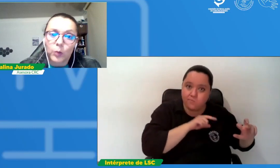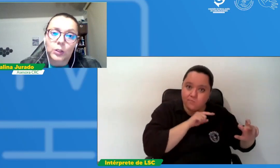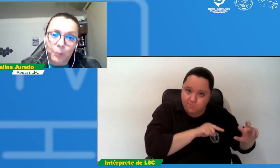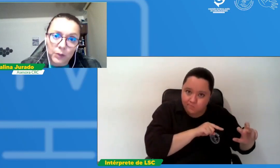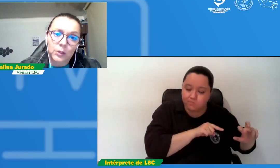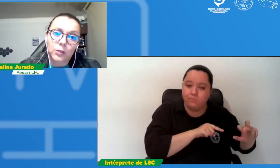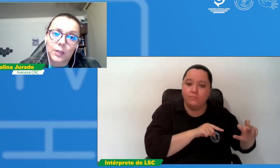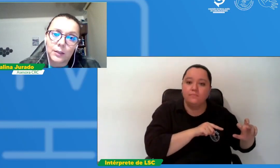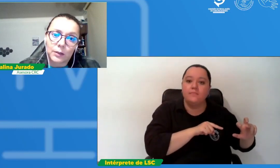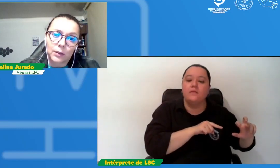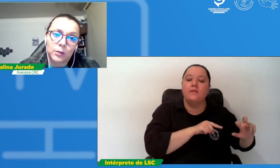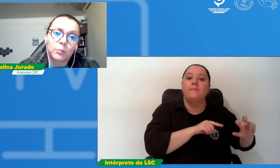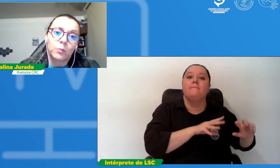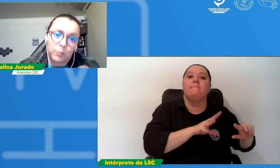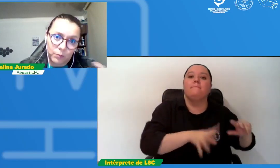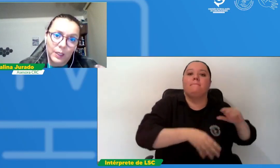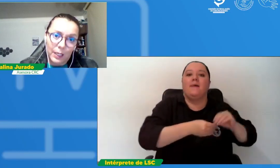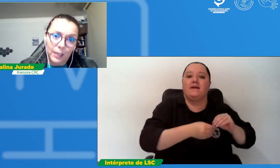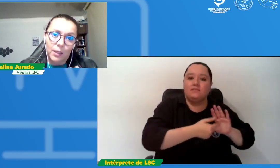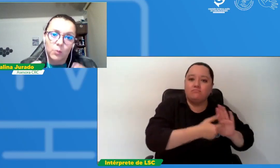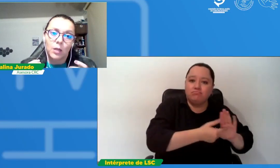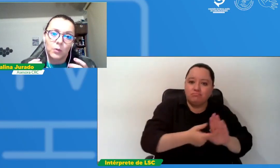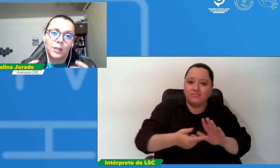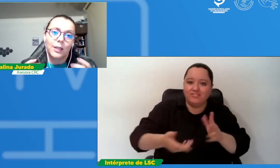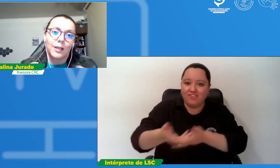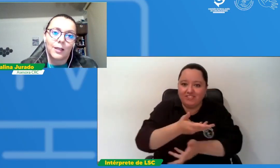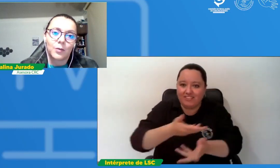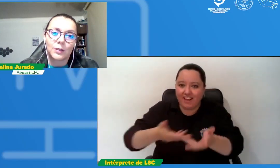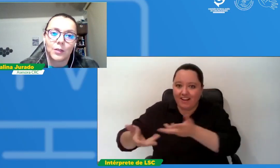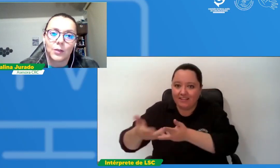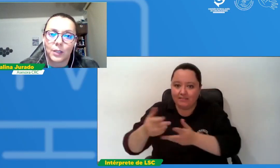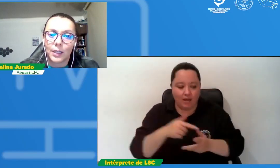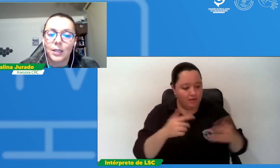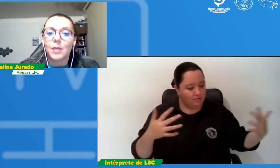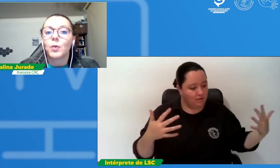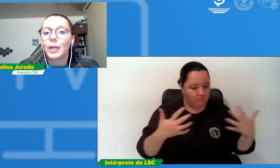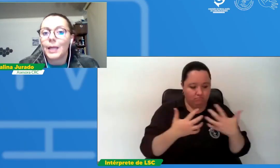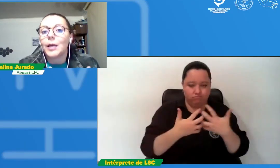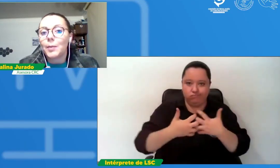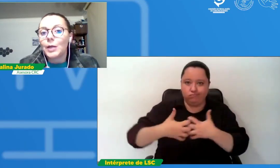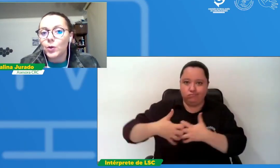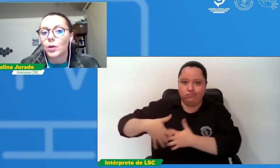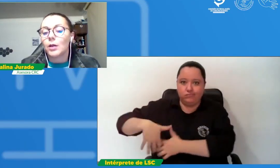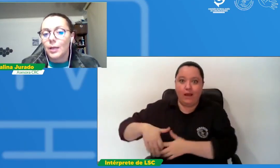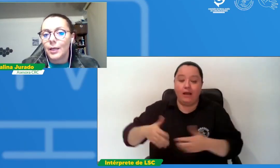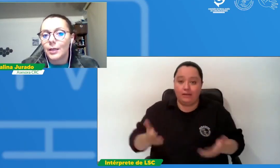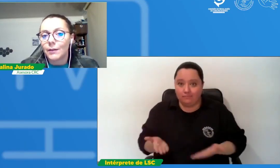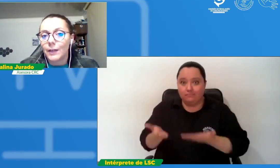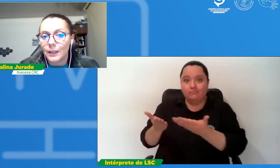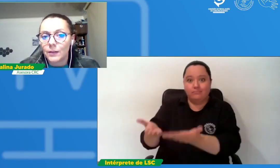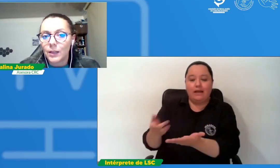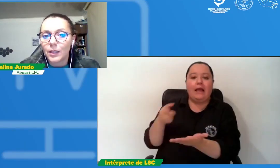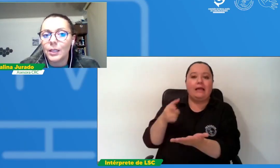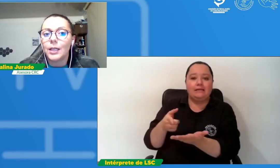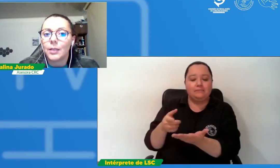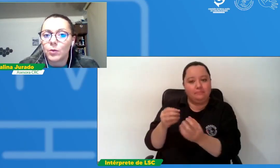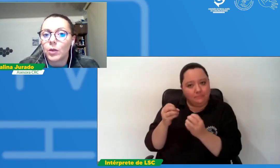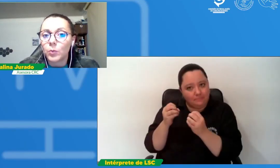espacios generen una armonía generen una sincronía que mayor referencia y genere una comunidad